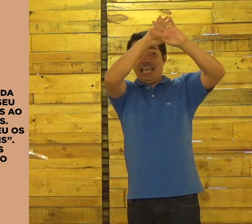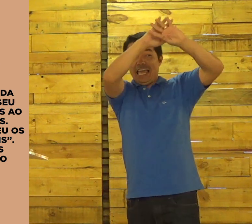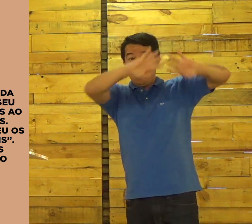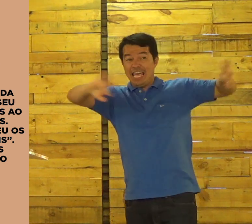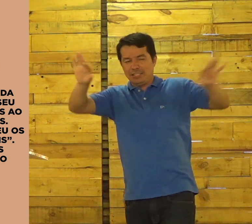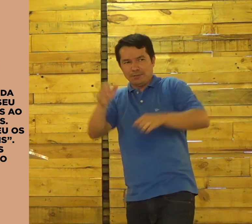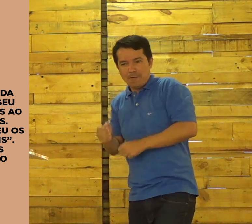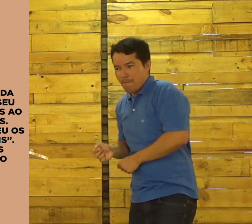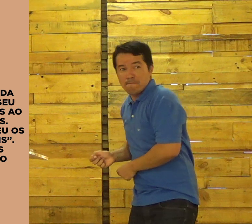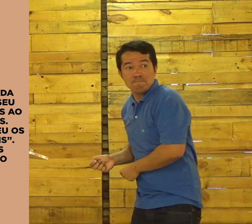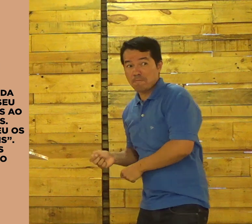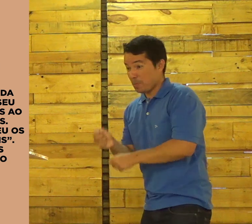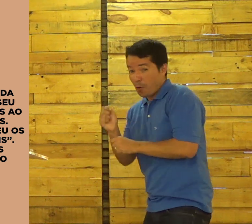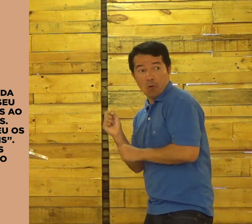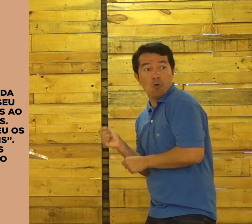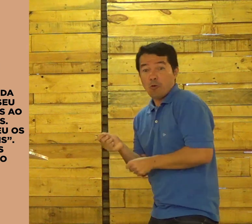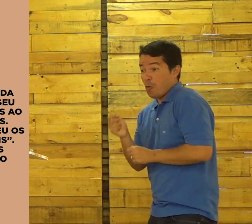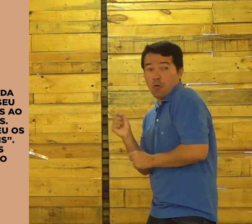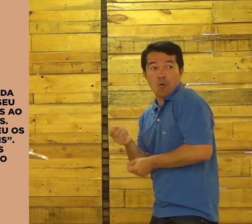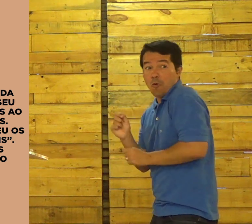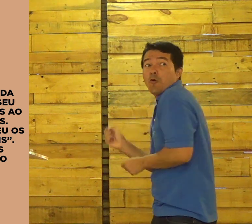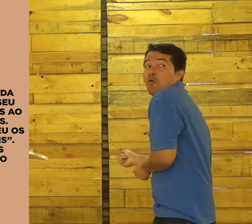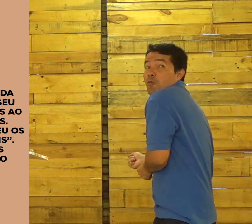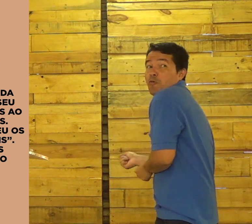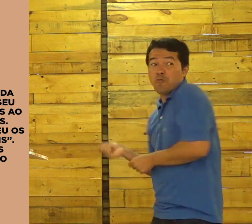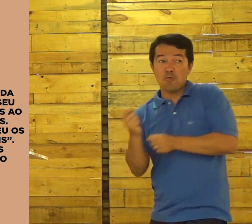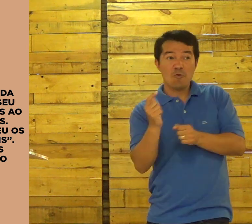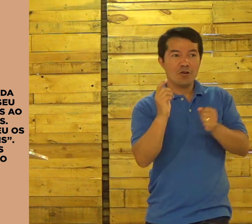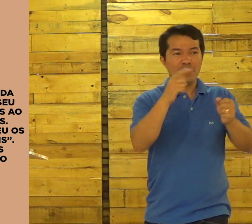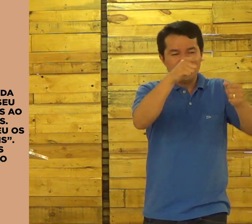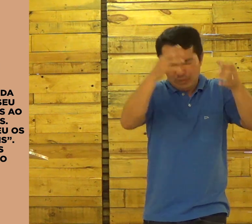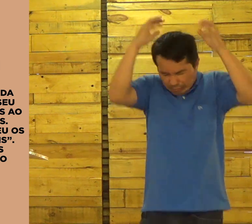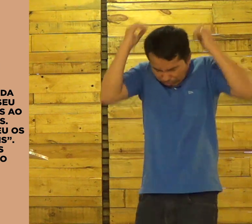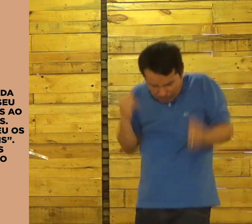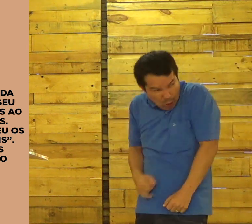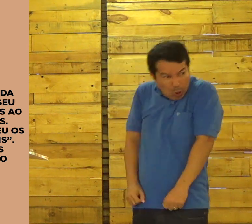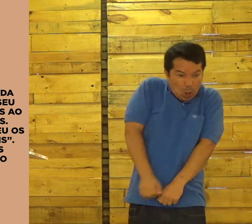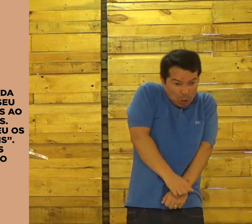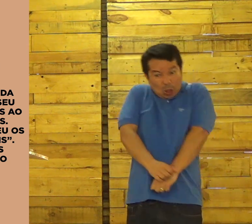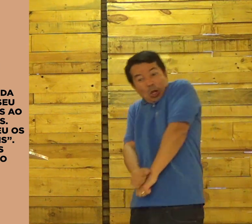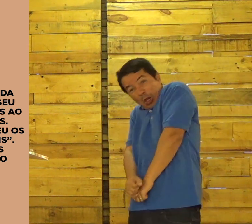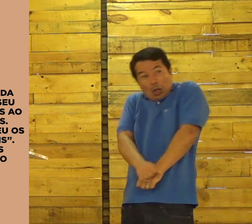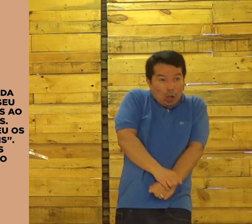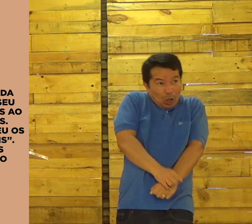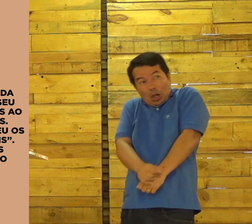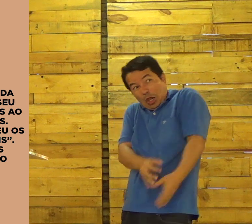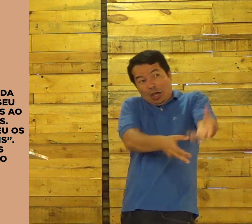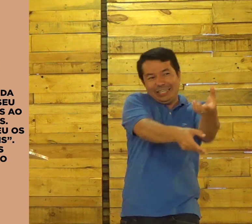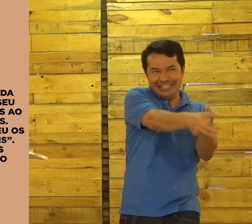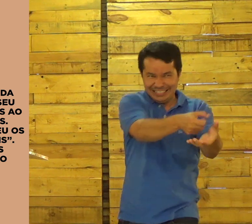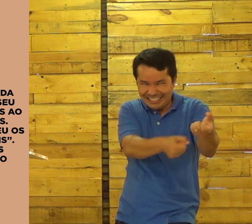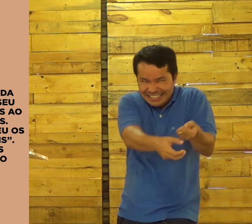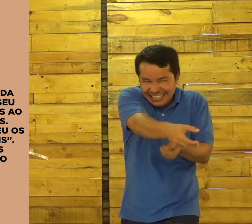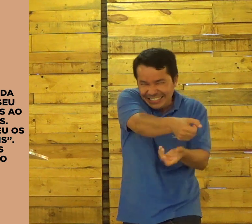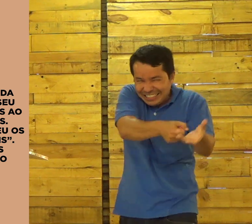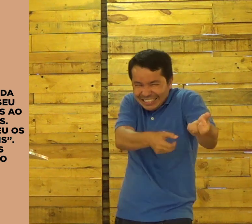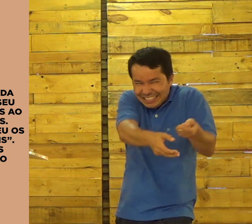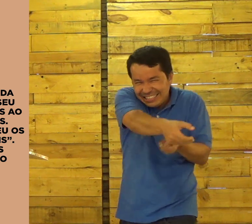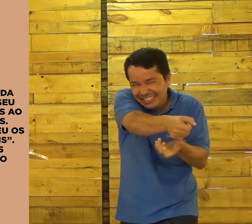Puxa a vida. Você pega a rede. Joga. E fica em cima de você, por exemplo. Fica em cima da pessoa.